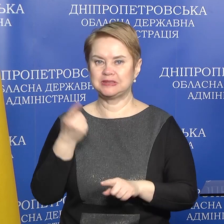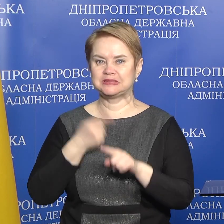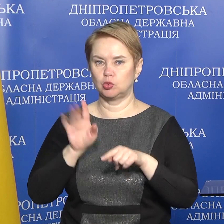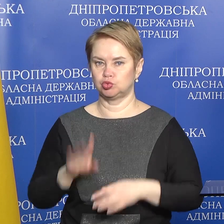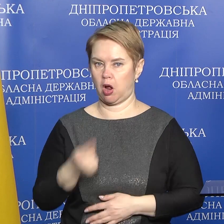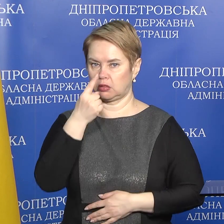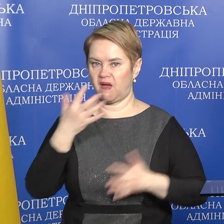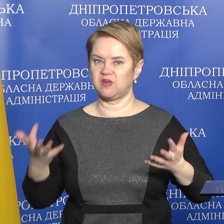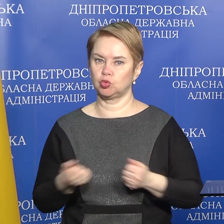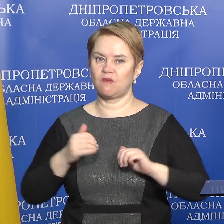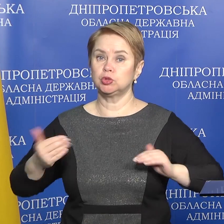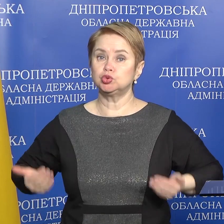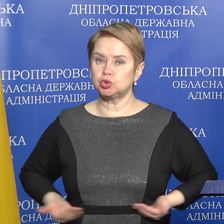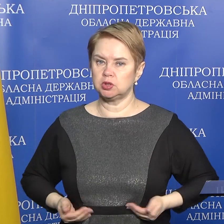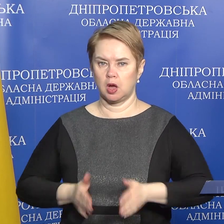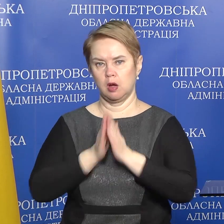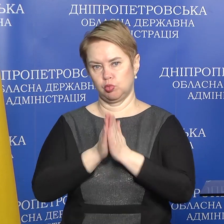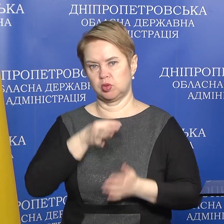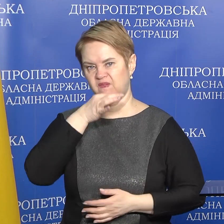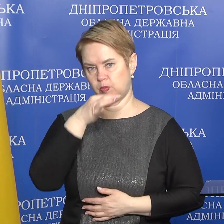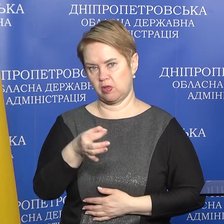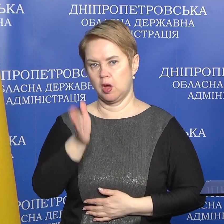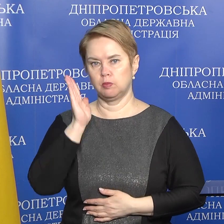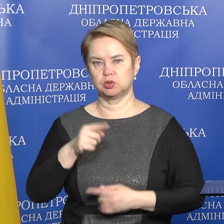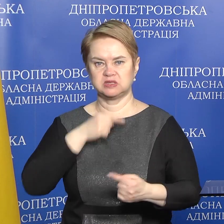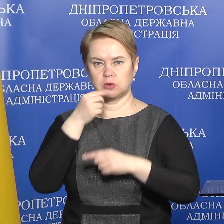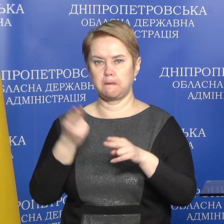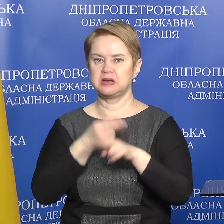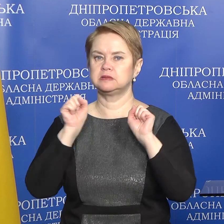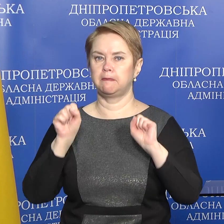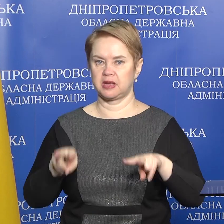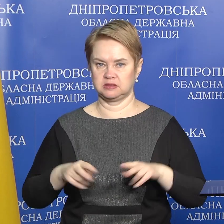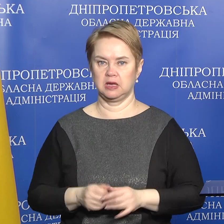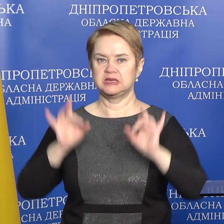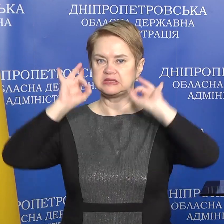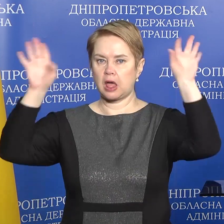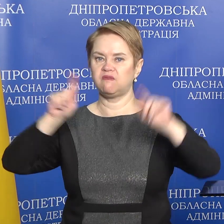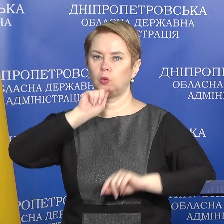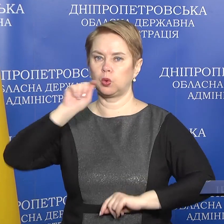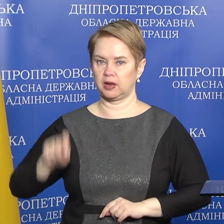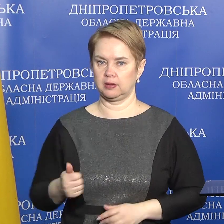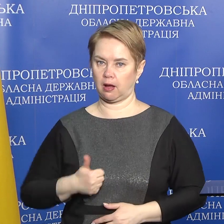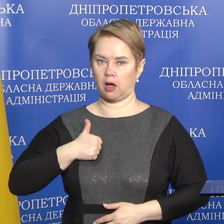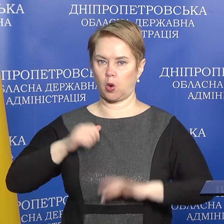вже одне врятоване життя. Будьте відповідальними, будьте завжди в безпеці. Слава Україні!